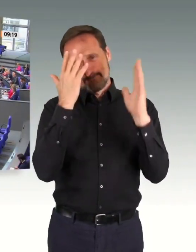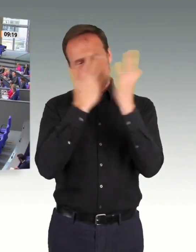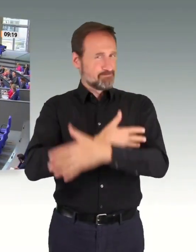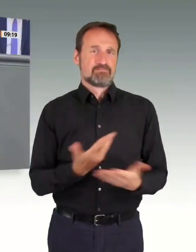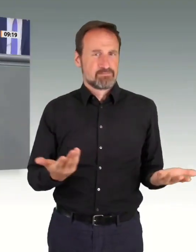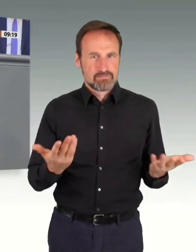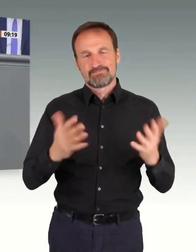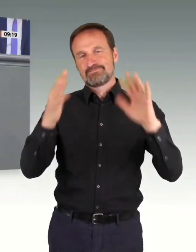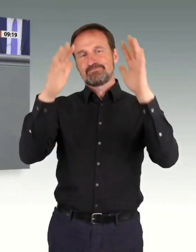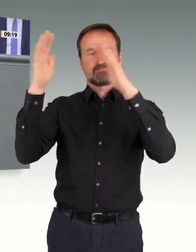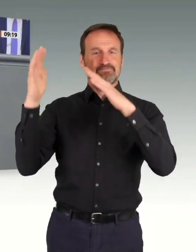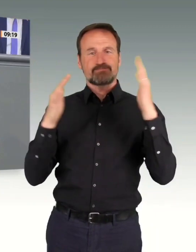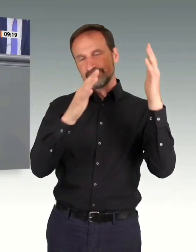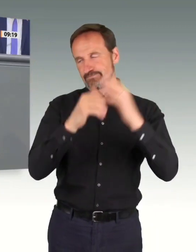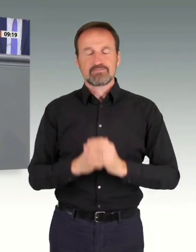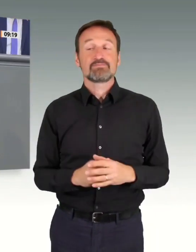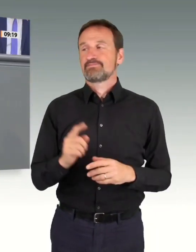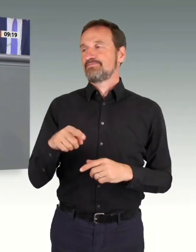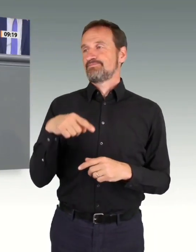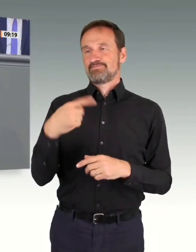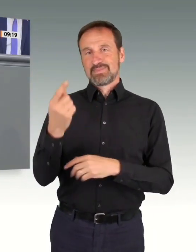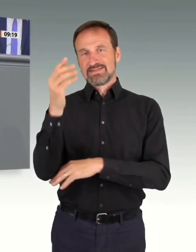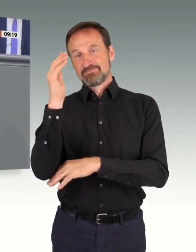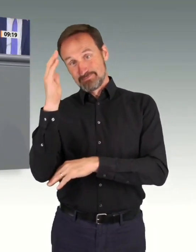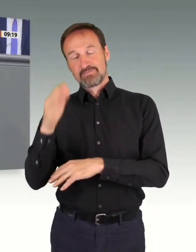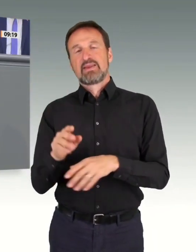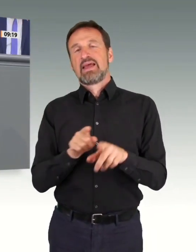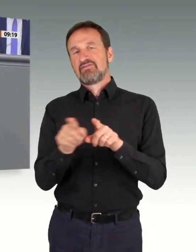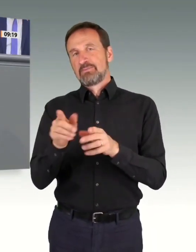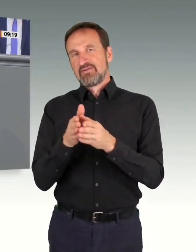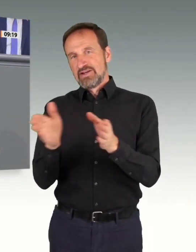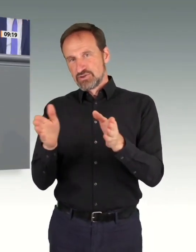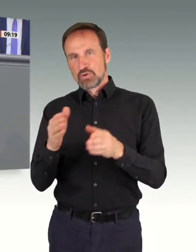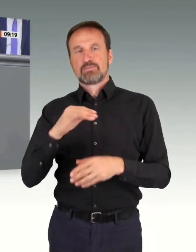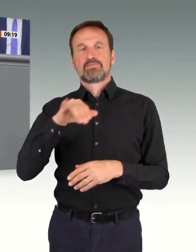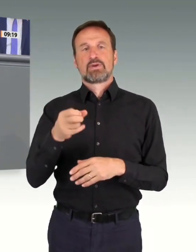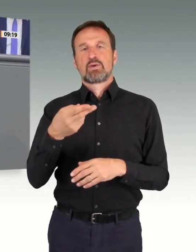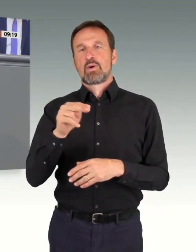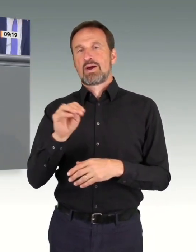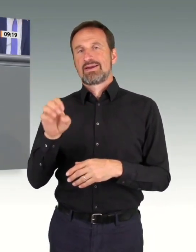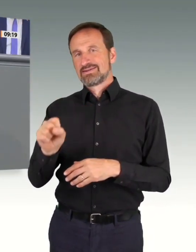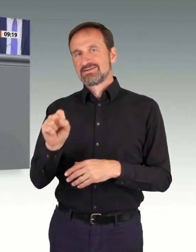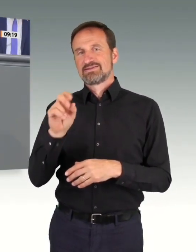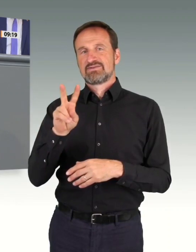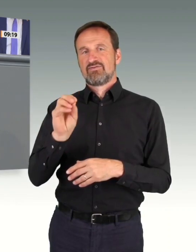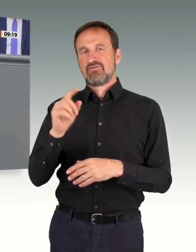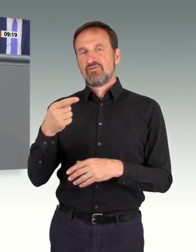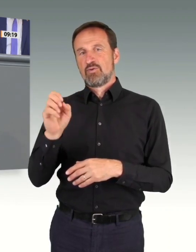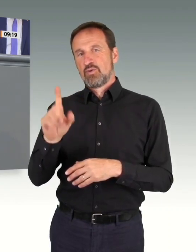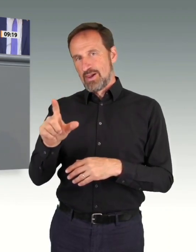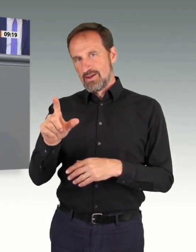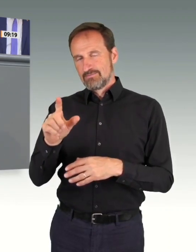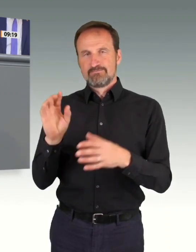Frau Präsidentin, möglicherweise entsteht die Spannung hier in der Debatte auch einfach deshalb,